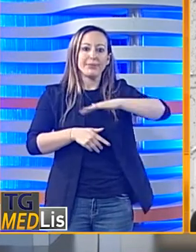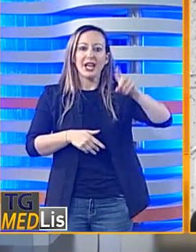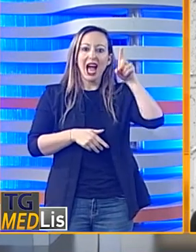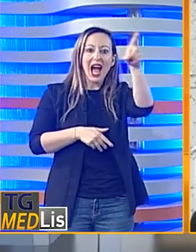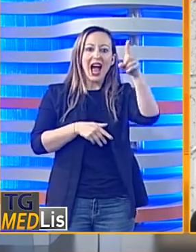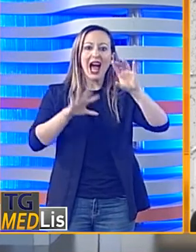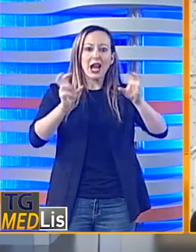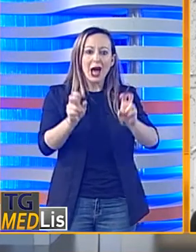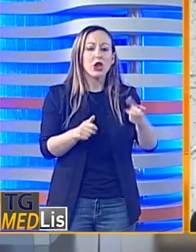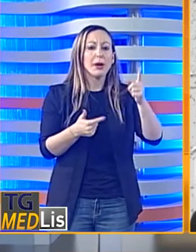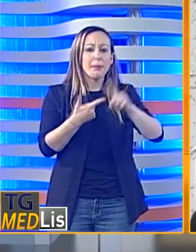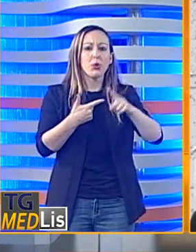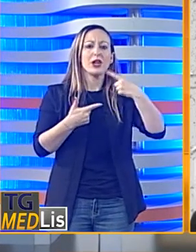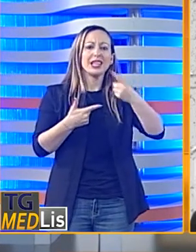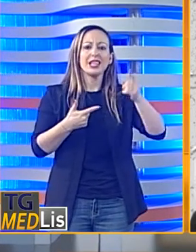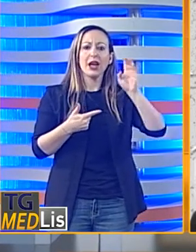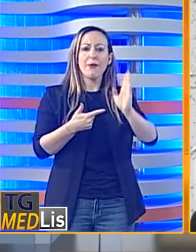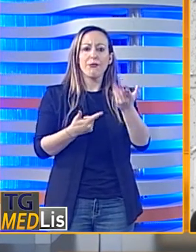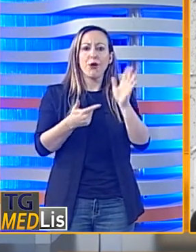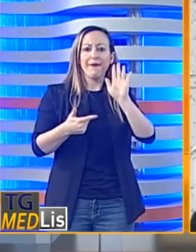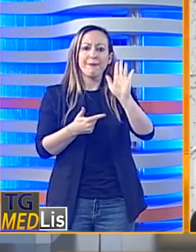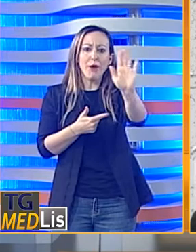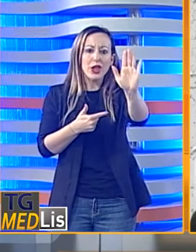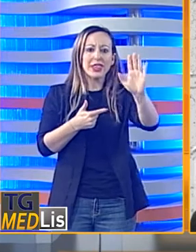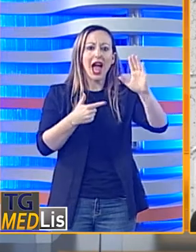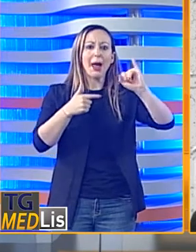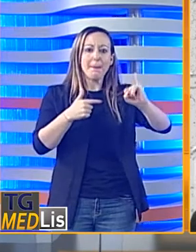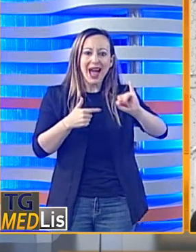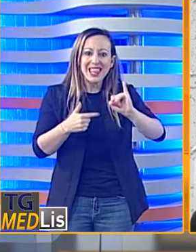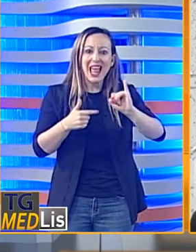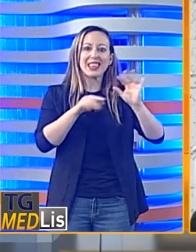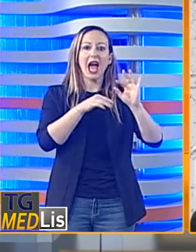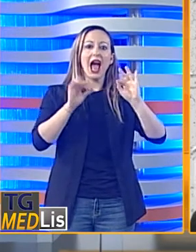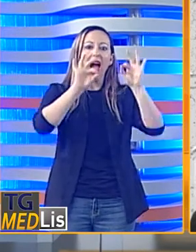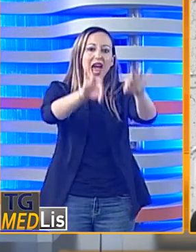Impastato, per arrivare sino alla Casa Memoria.